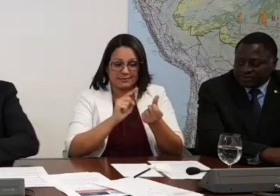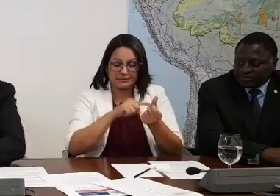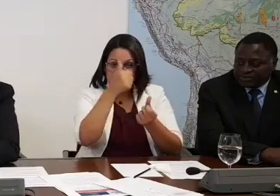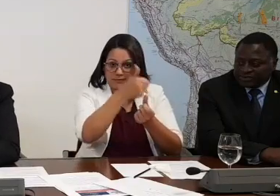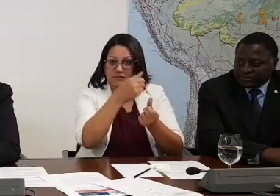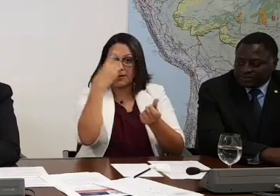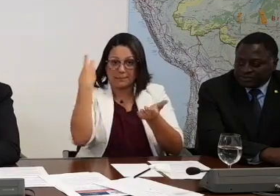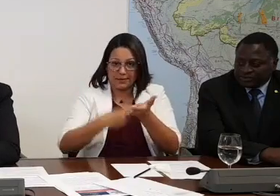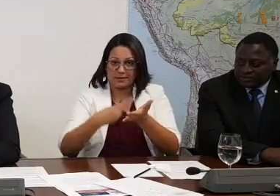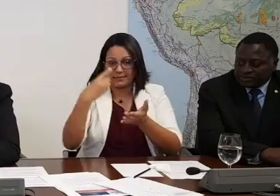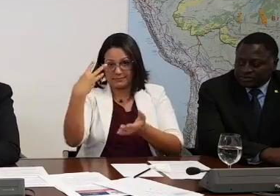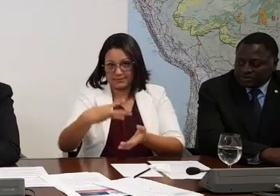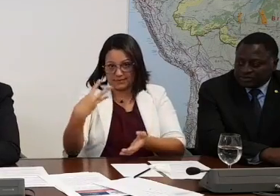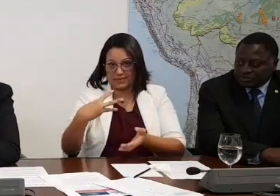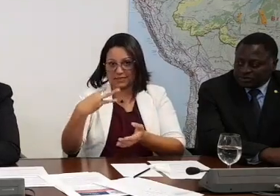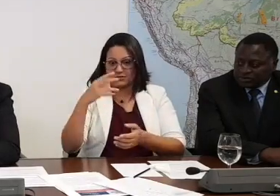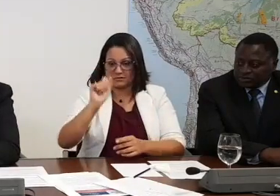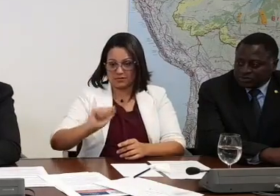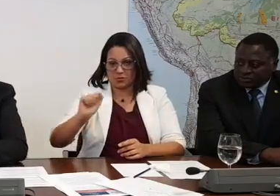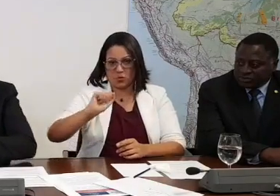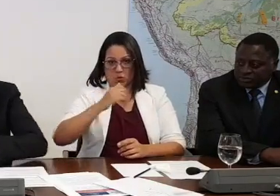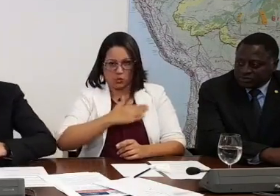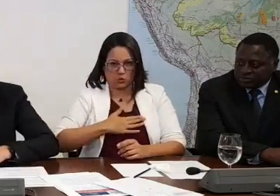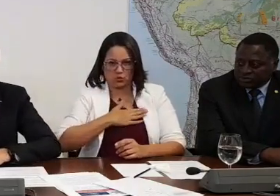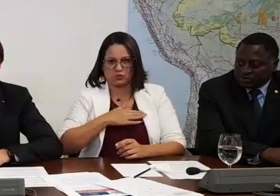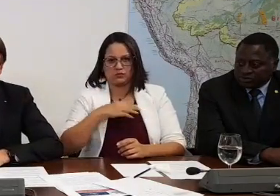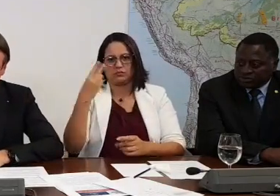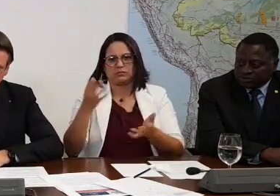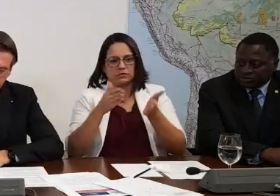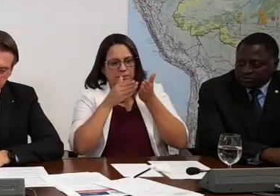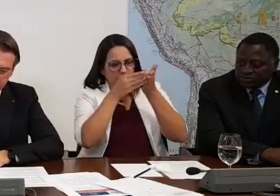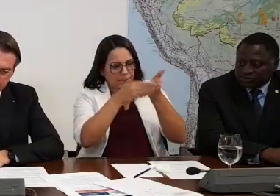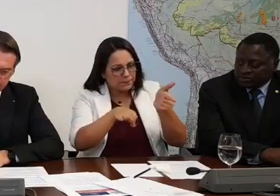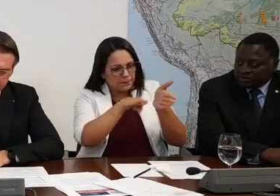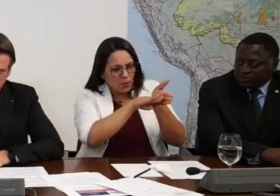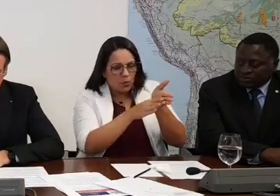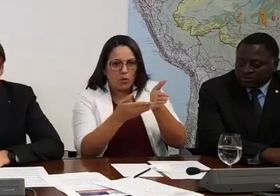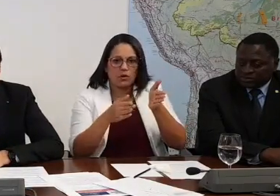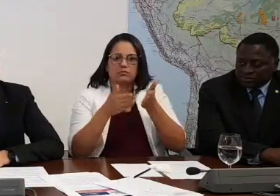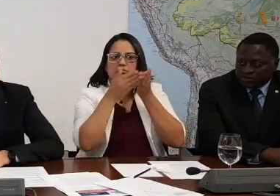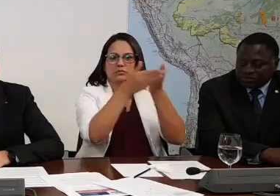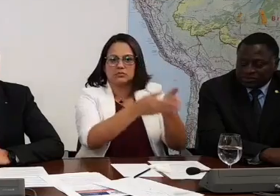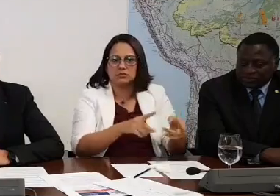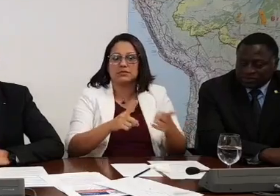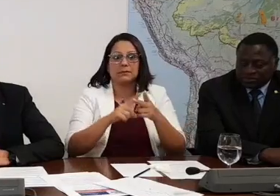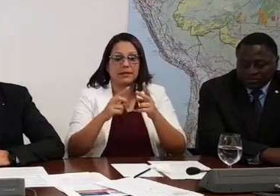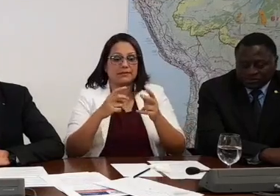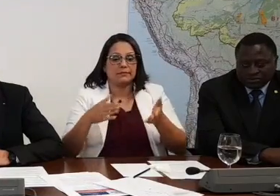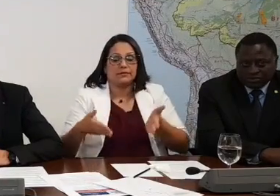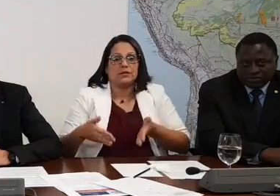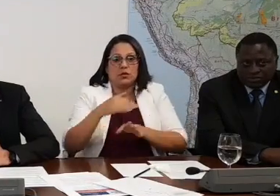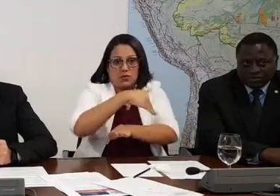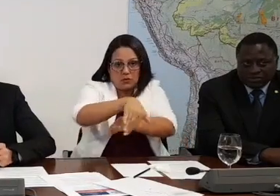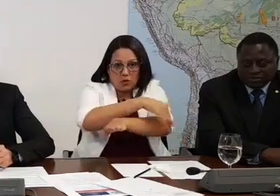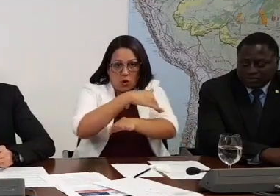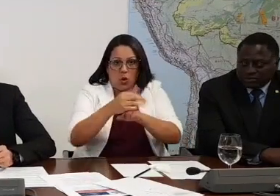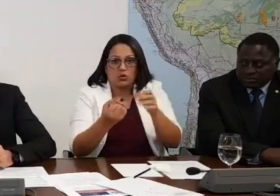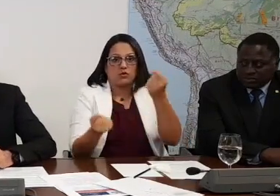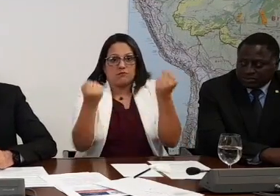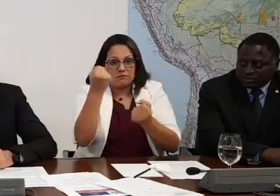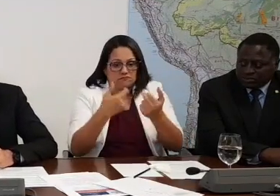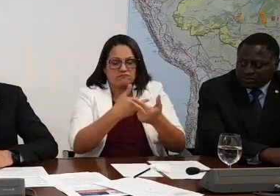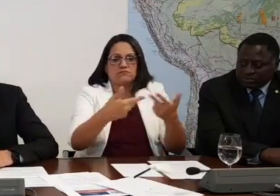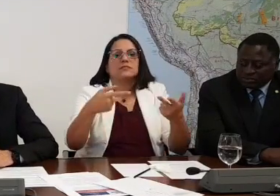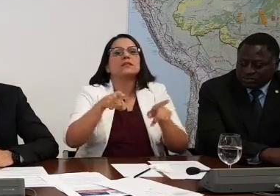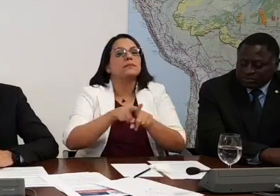marcados pra agosto, de terminais portuários, um marcado de rodovia já pra setembro, e dia 31, presidente, nós estaremos juntos